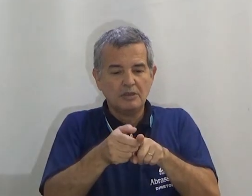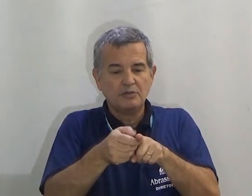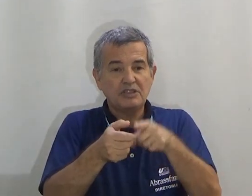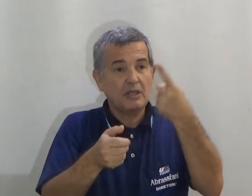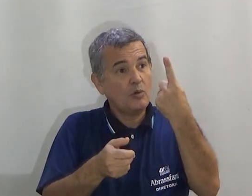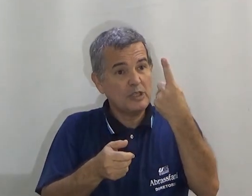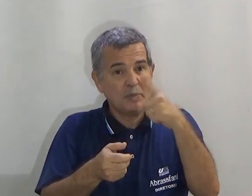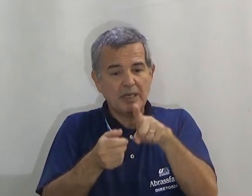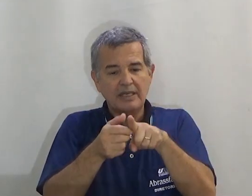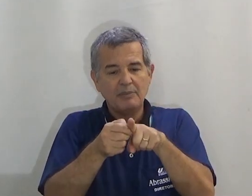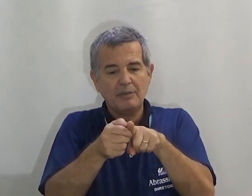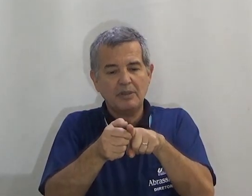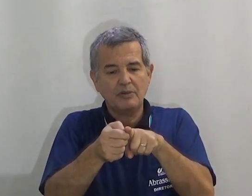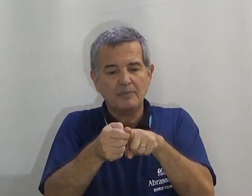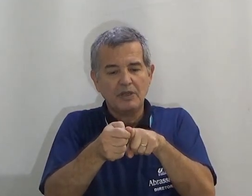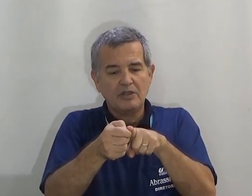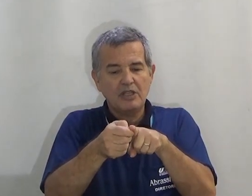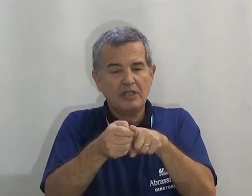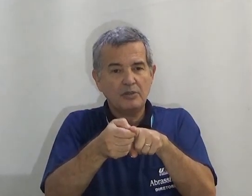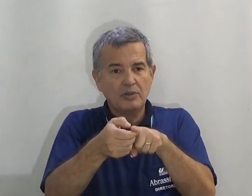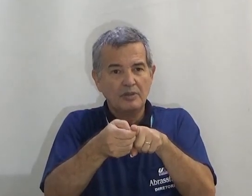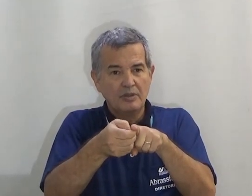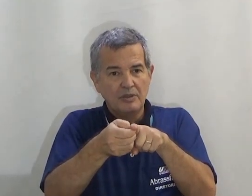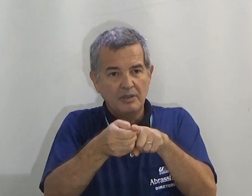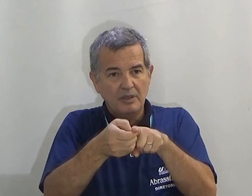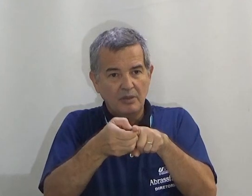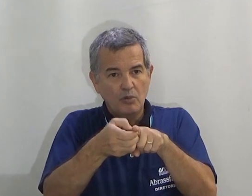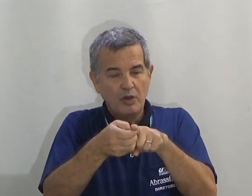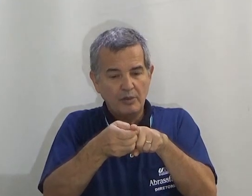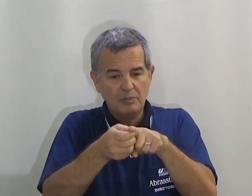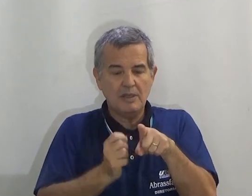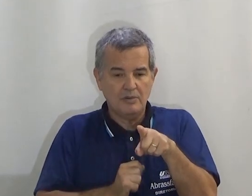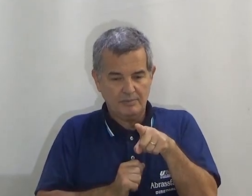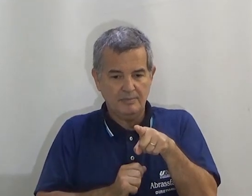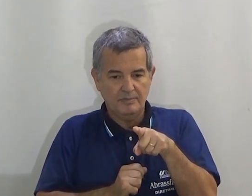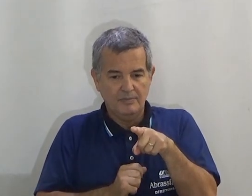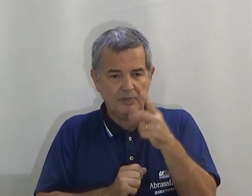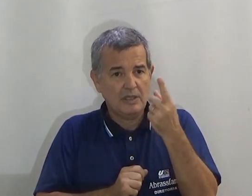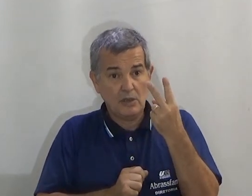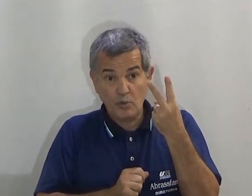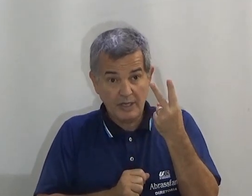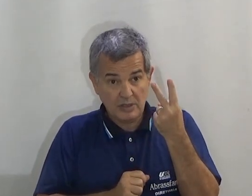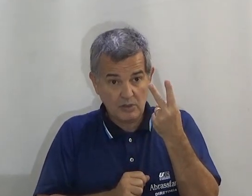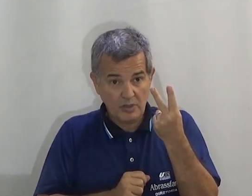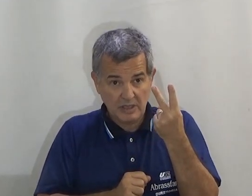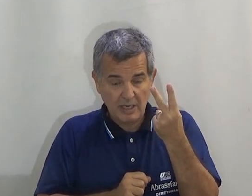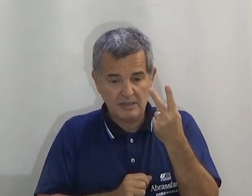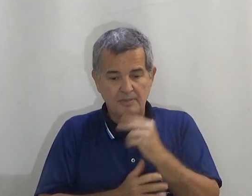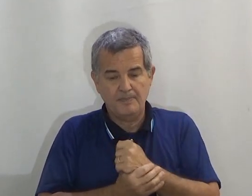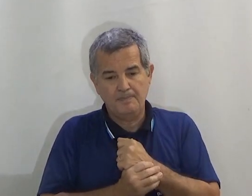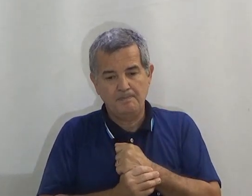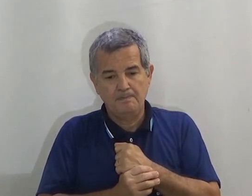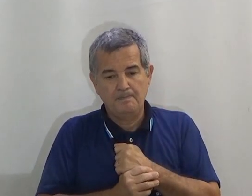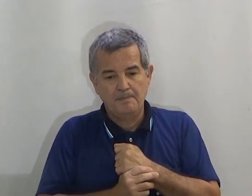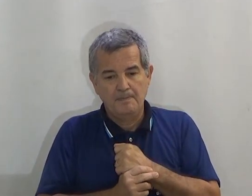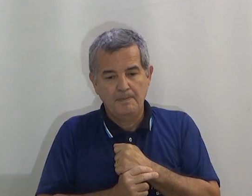Ou você, com a espiga aqui na minha mão, tirando o grão de milho. Eu conheço esses dois sinais.